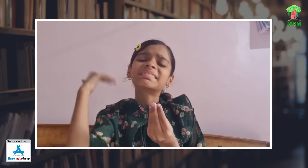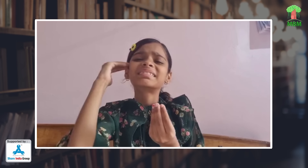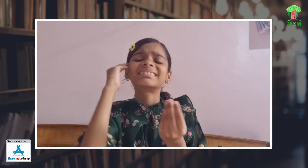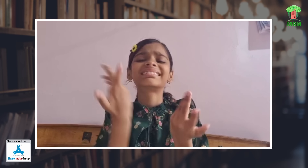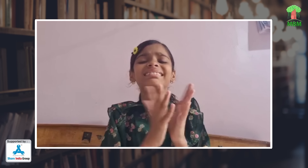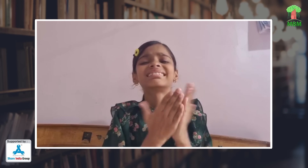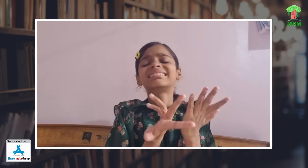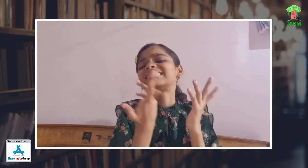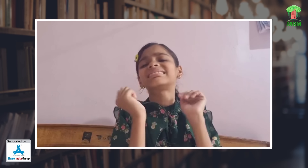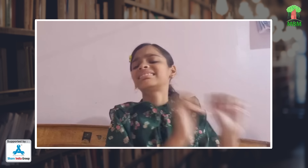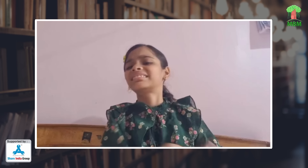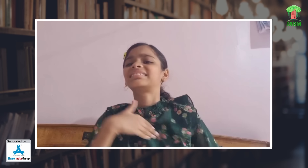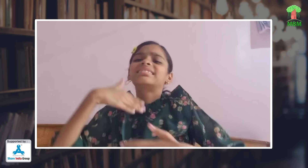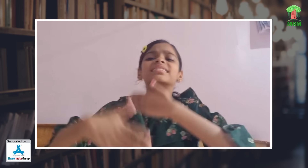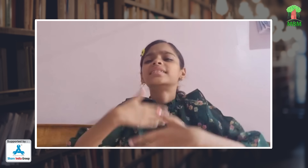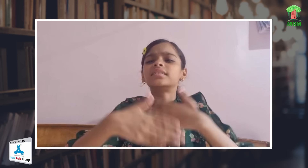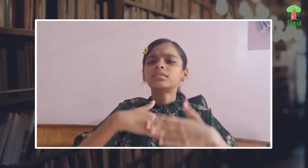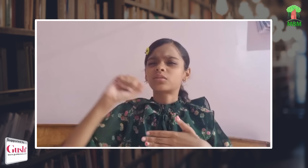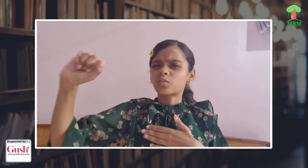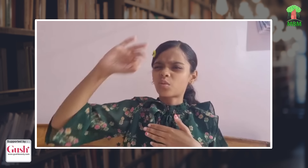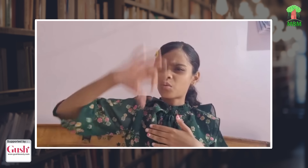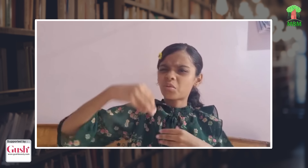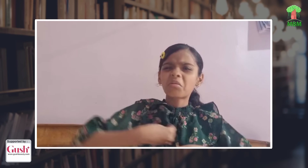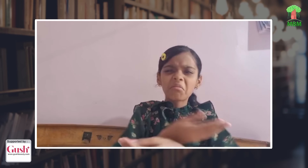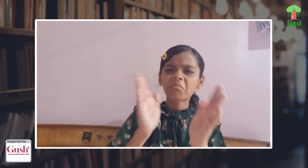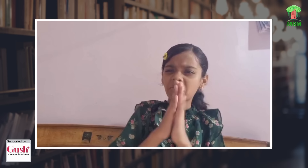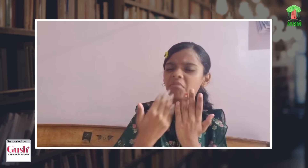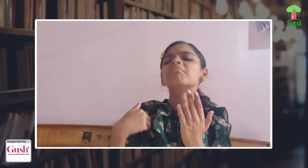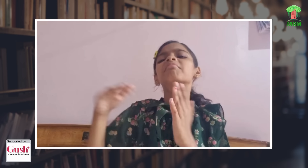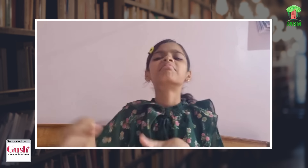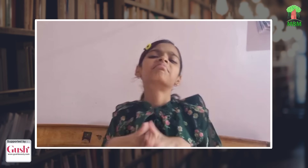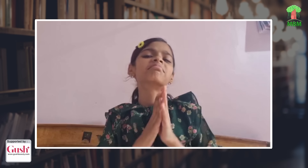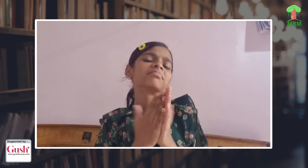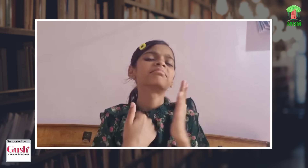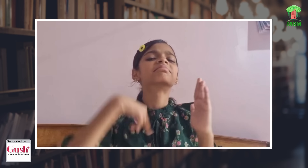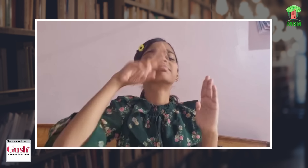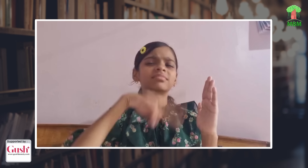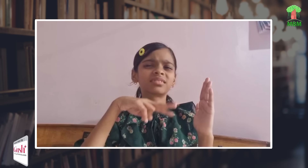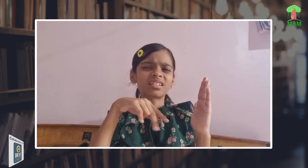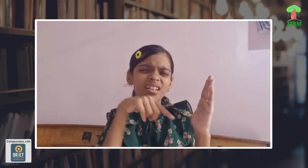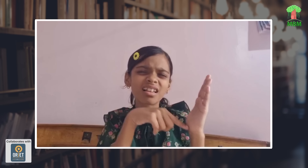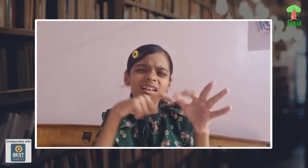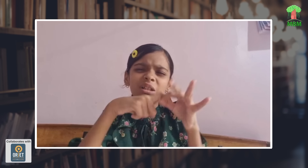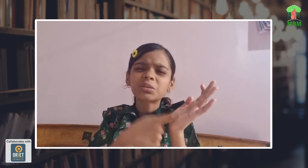नहीं आरे हैं बहुत कम आता था तो बैसे छोड़ दिया लेकिन और फंडेशन की जिए किताफ ती हैं जब मैंने खोलके देखा तो उसके अंदर